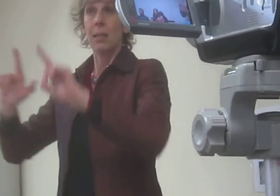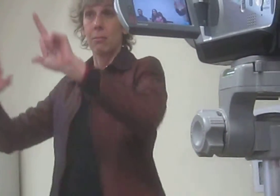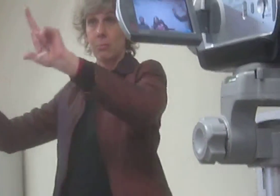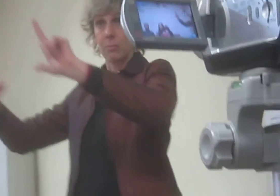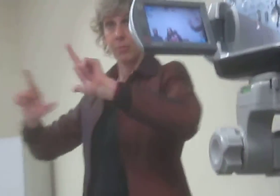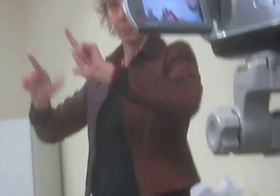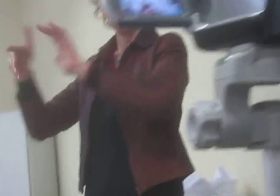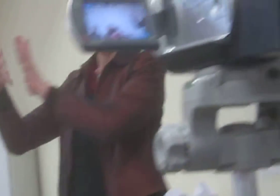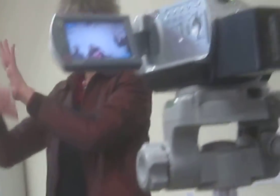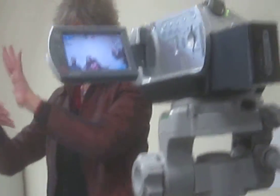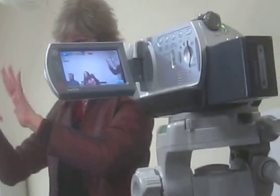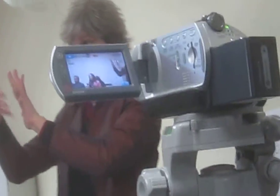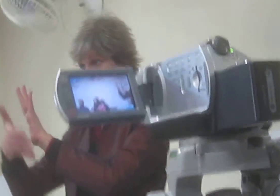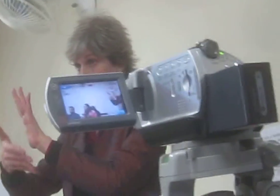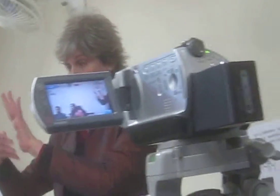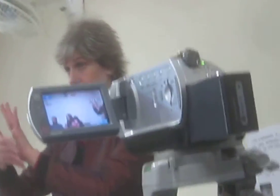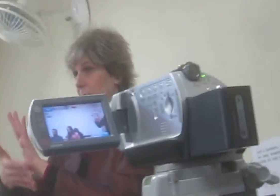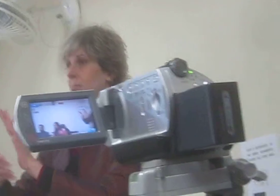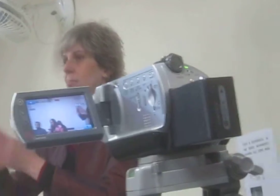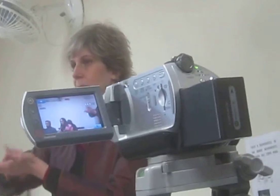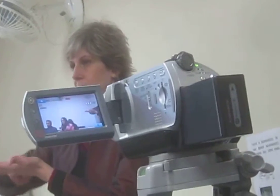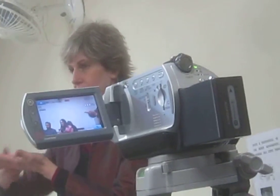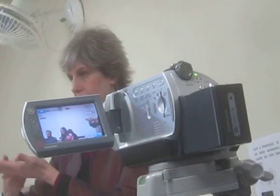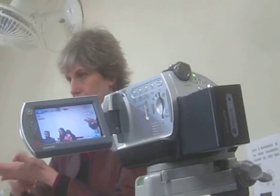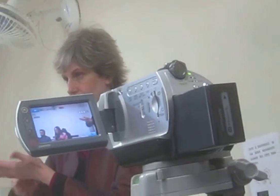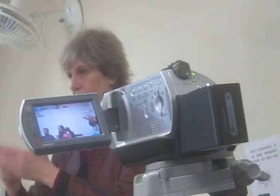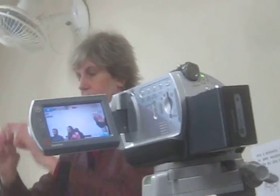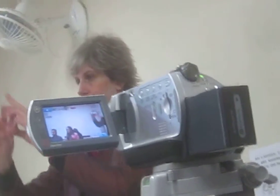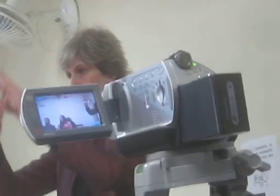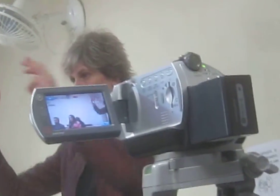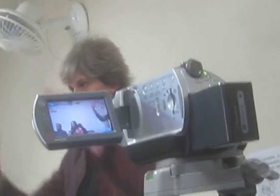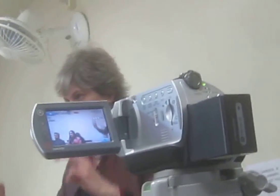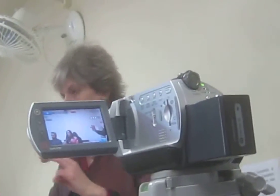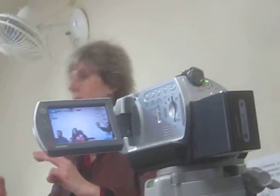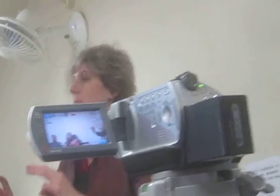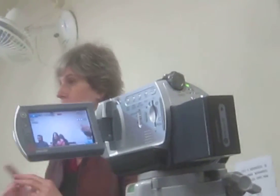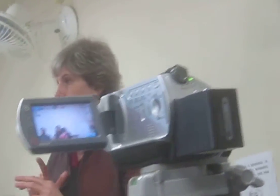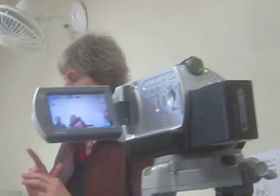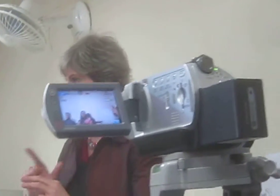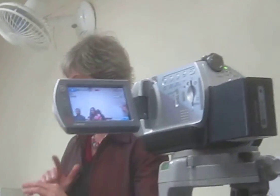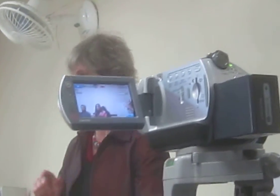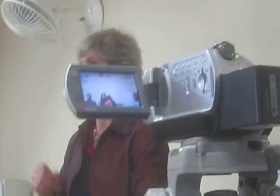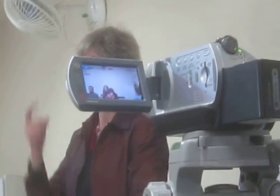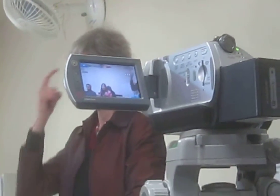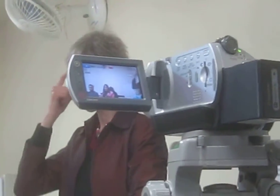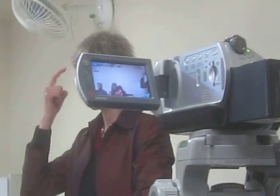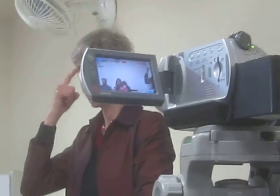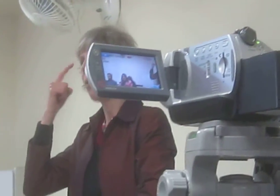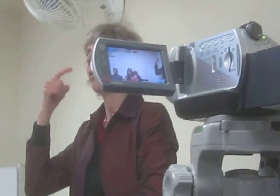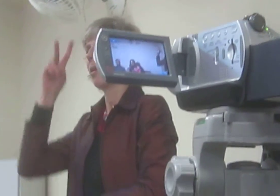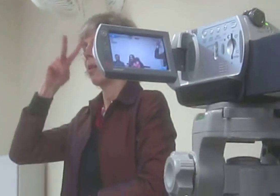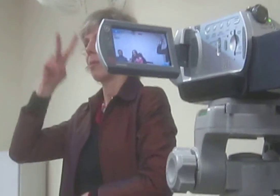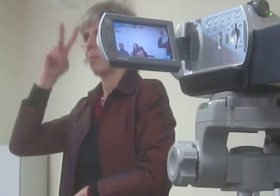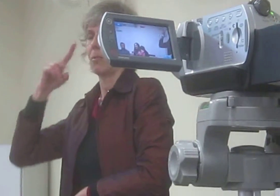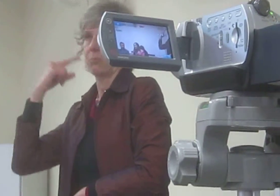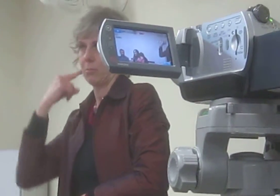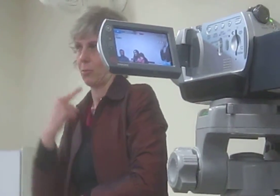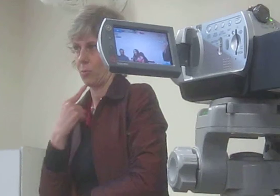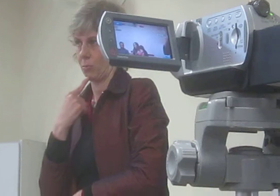livras. Então, contemplam todas as pessoas com deficiência. Foi pensada, é uma exposição pensada mesmo, para as pessoas com